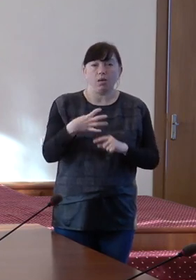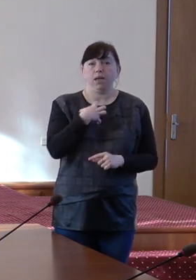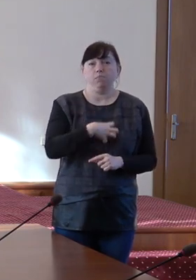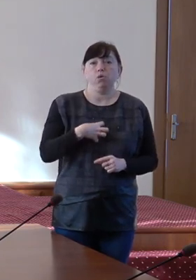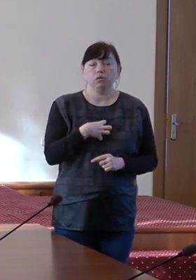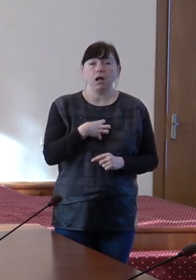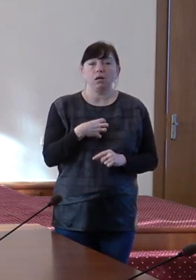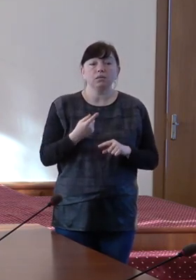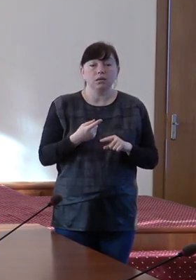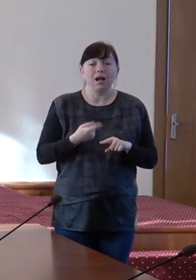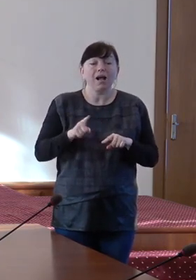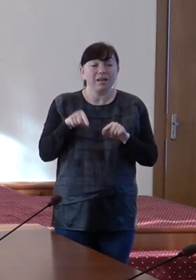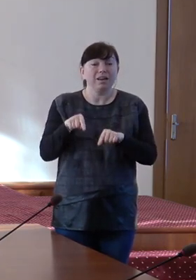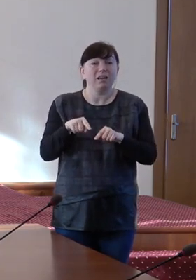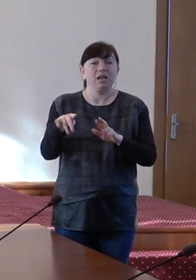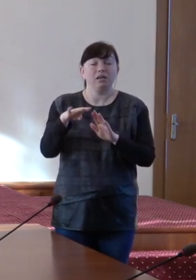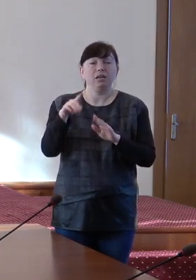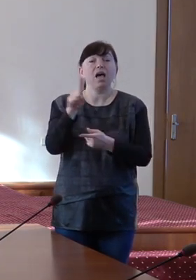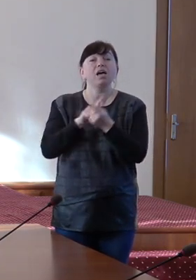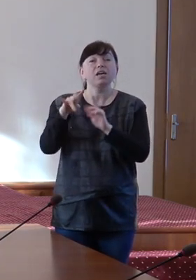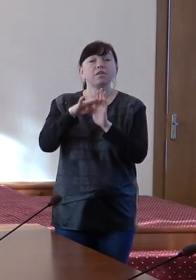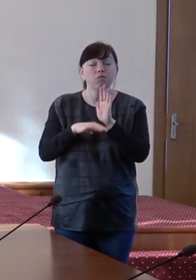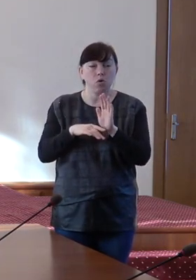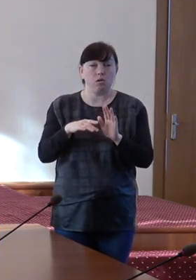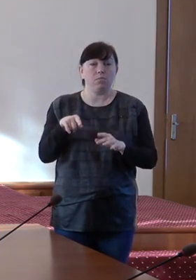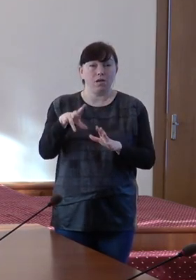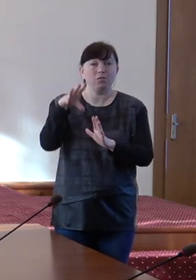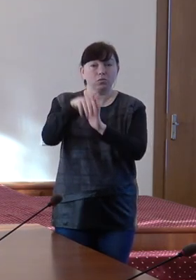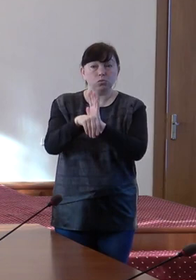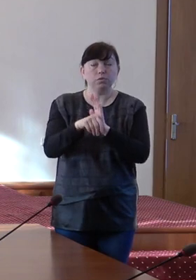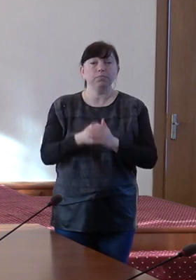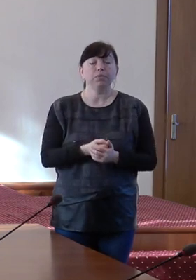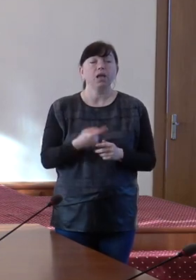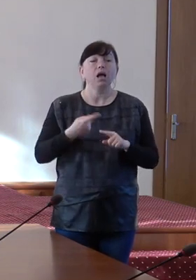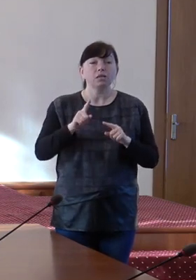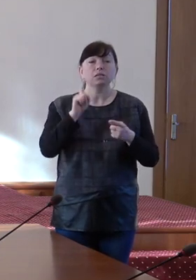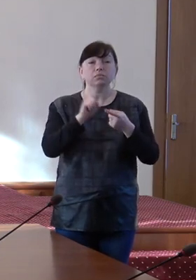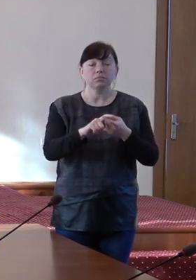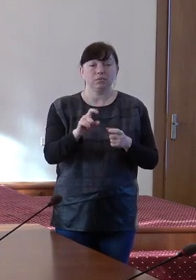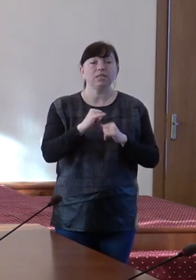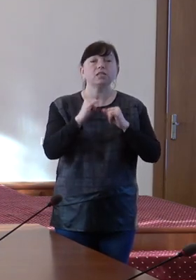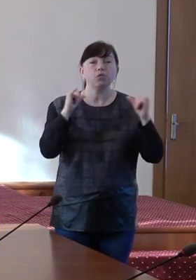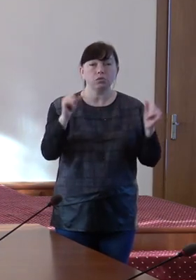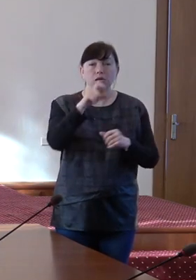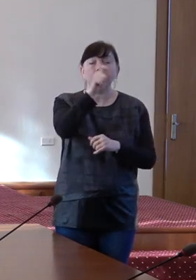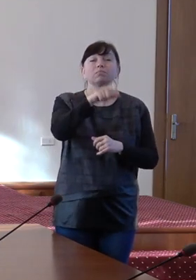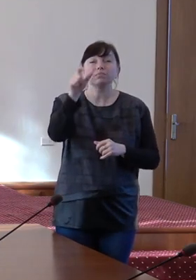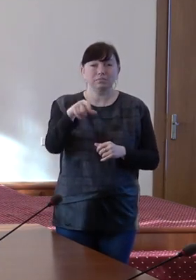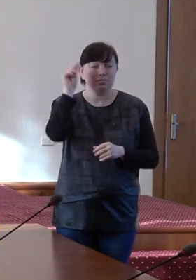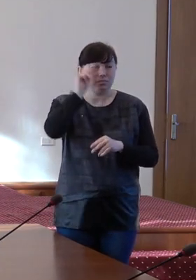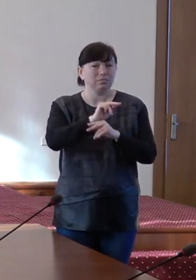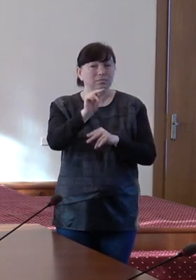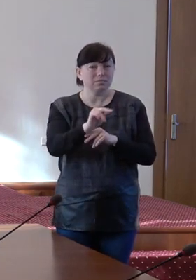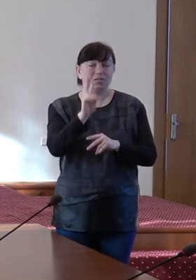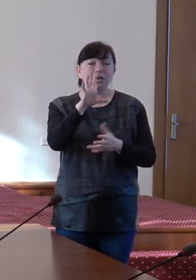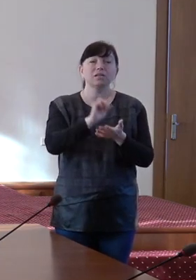pe care această reformă dorește să o solțineze se referă la dezvoltarea resursului umane din sistemul de